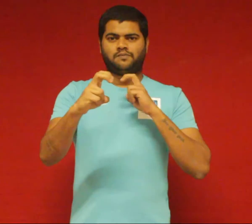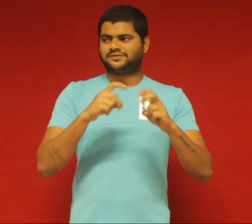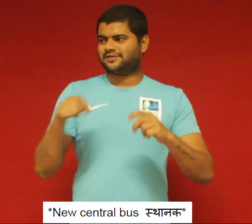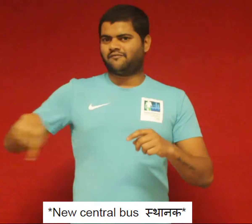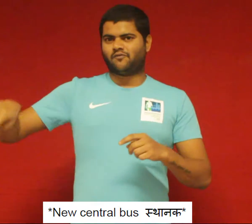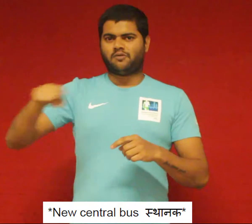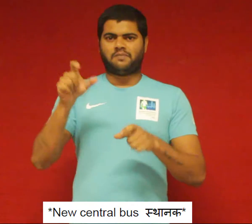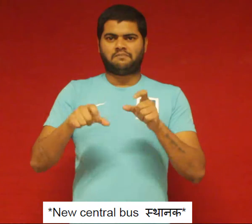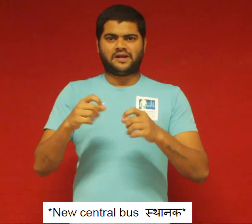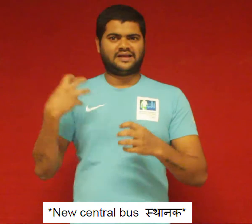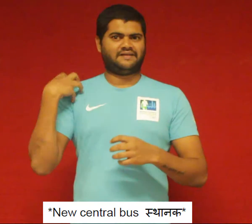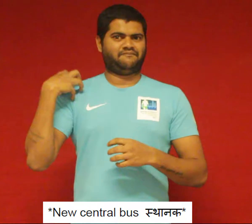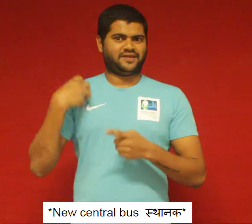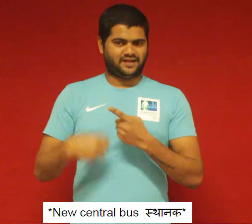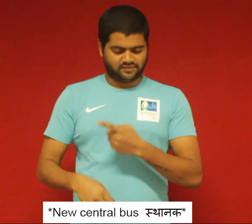New Central Bus Station New